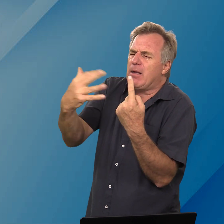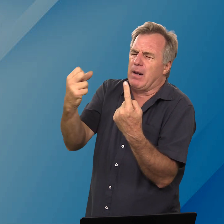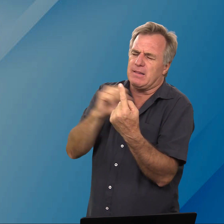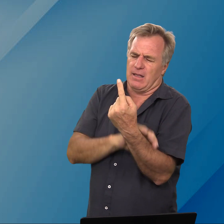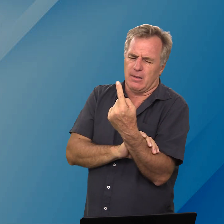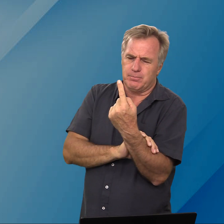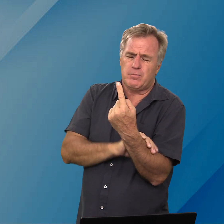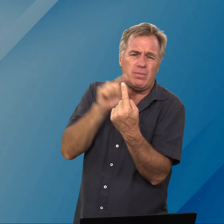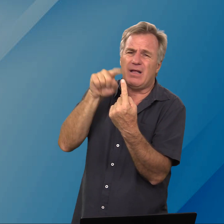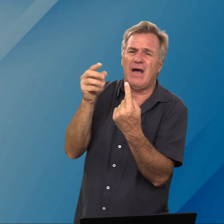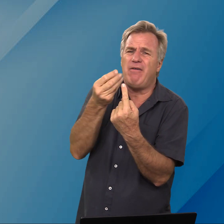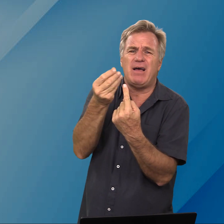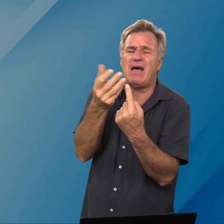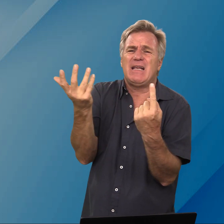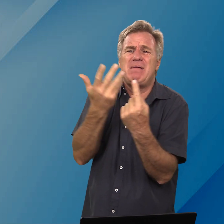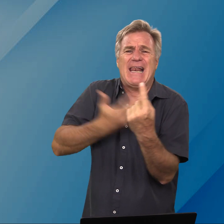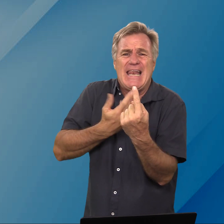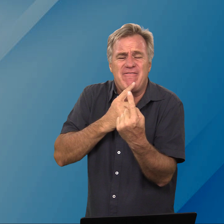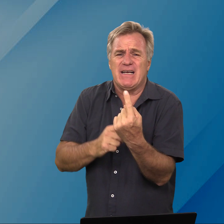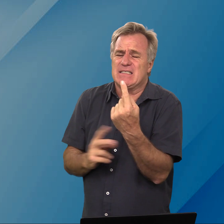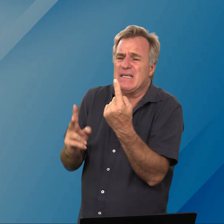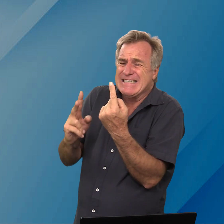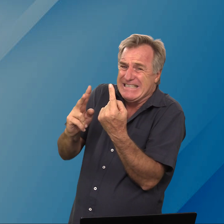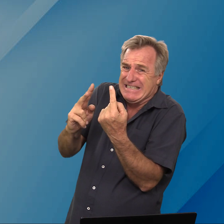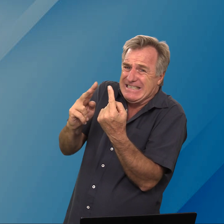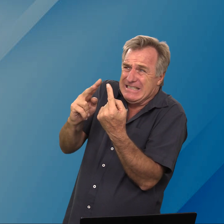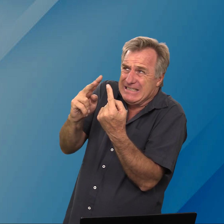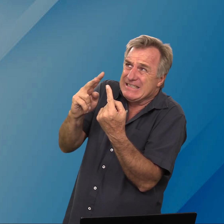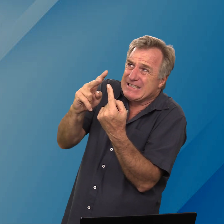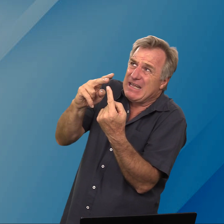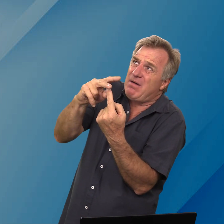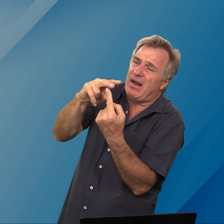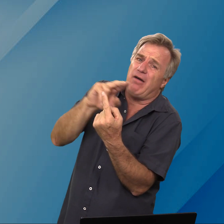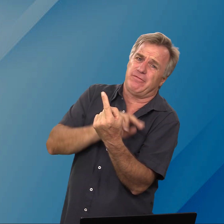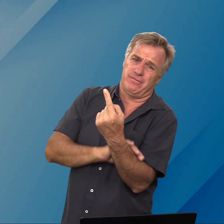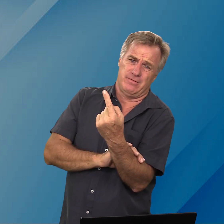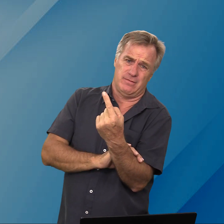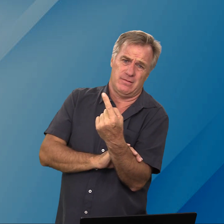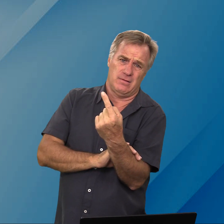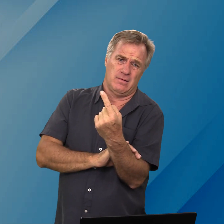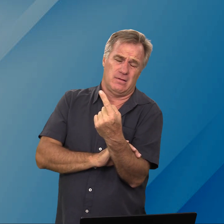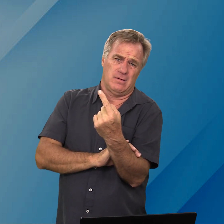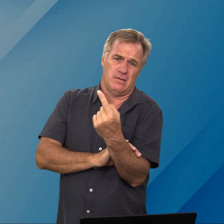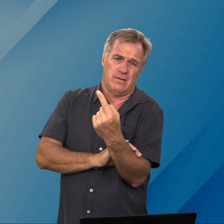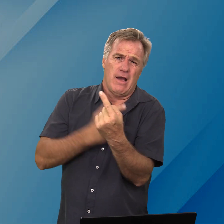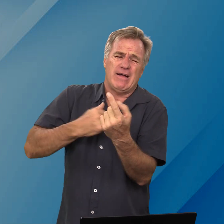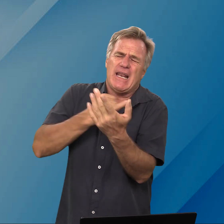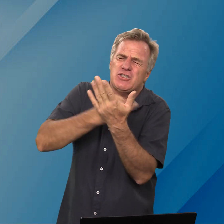gebrand het daar waar daar nie meer lewe is nie snui maar af wanneer ek